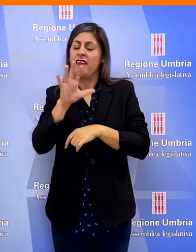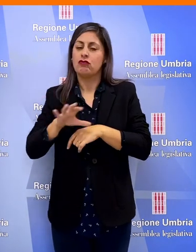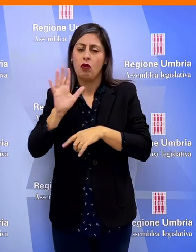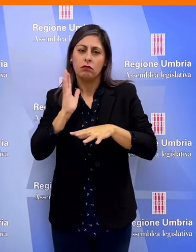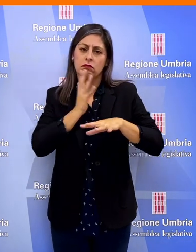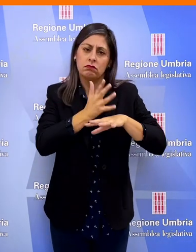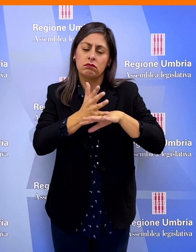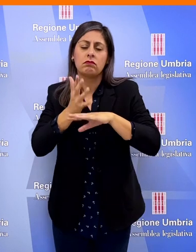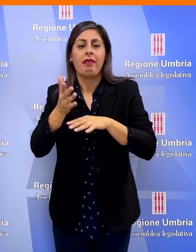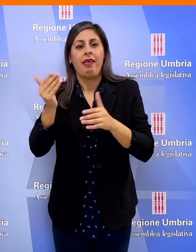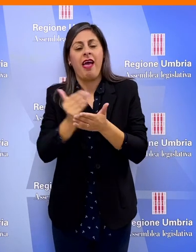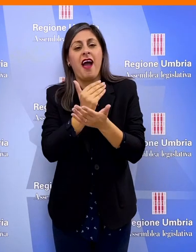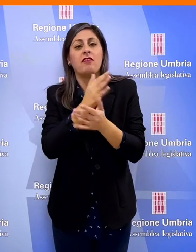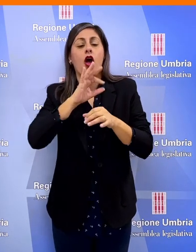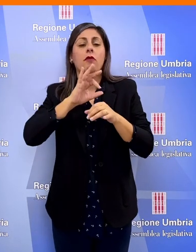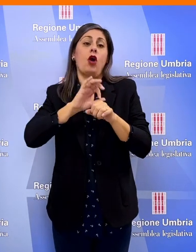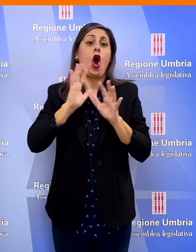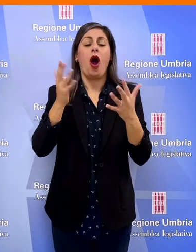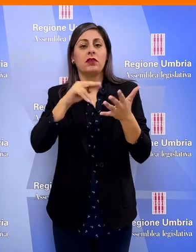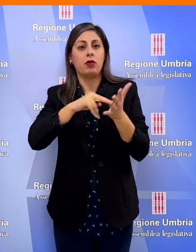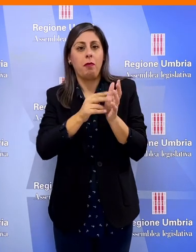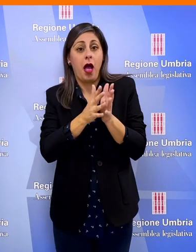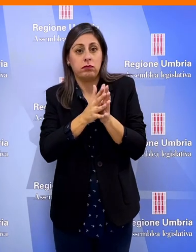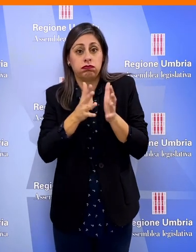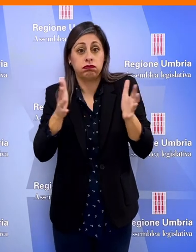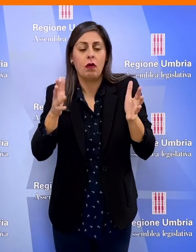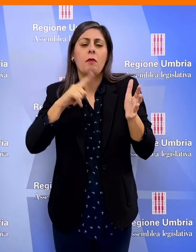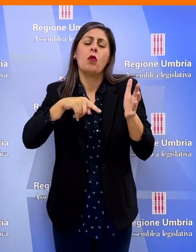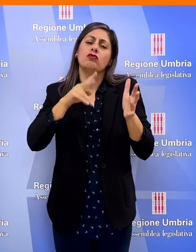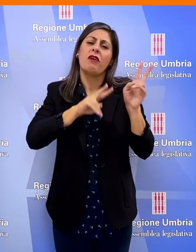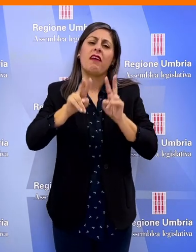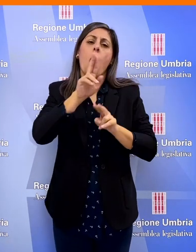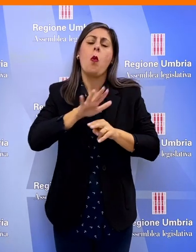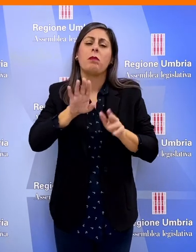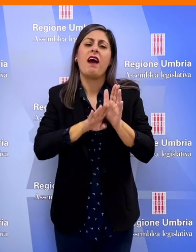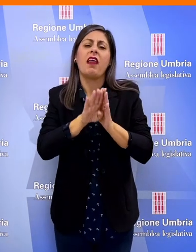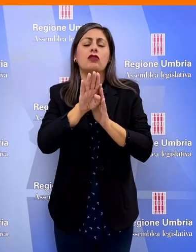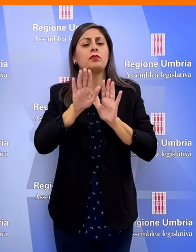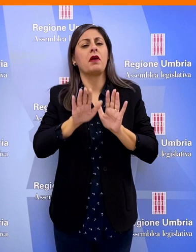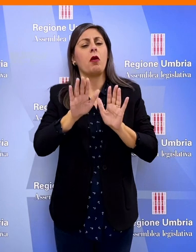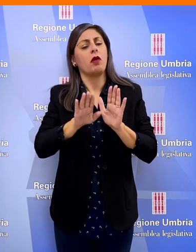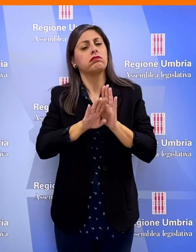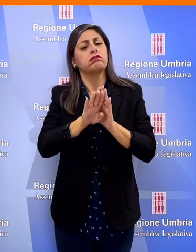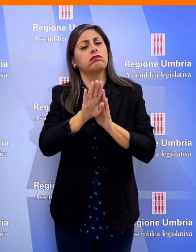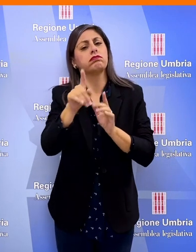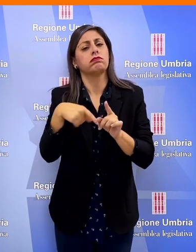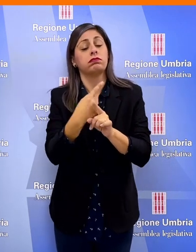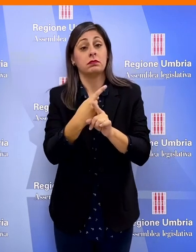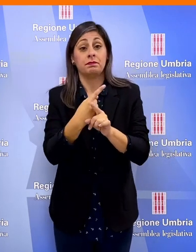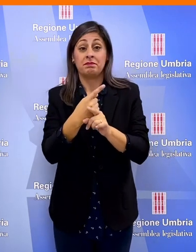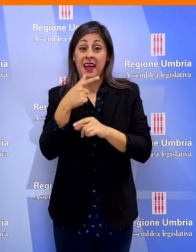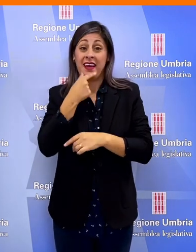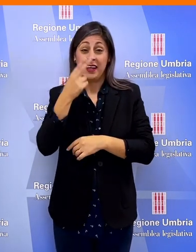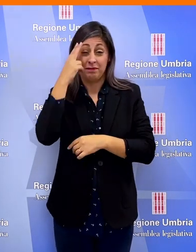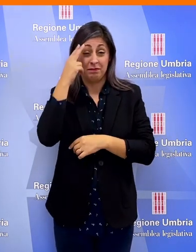regione è intervenuta per mitigare gli effetti e porre le basi per una crescita solida e costante. Nicchi ha ricordato che all